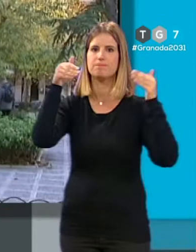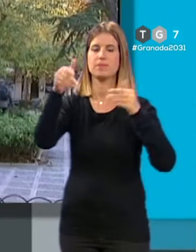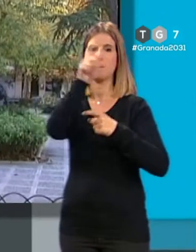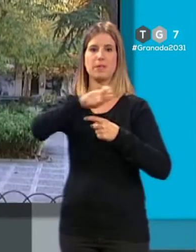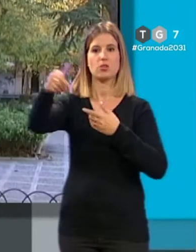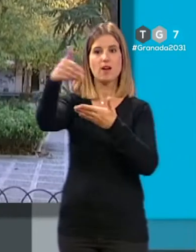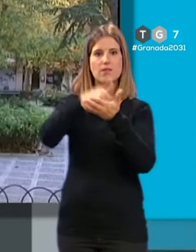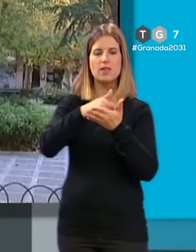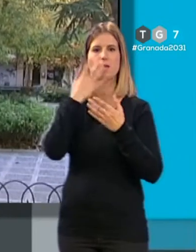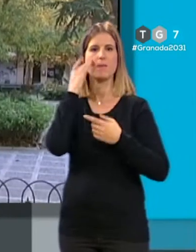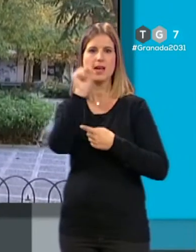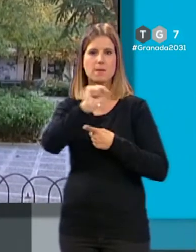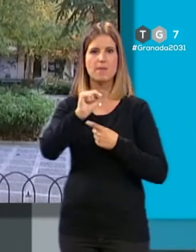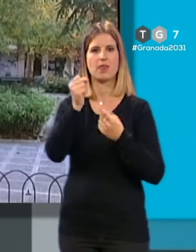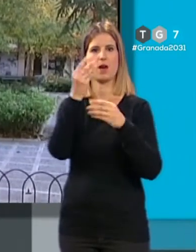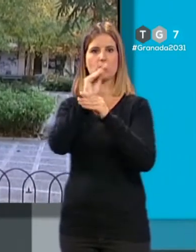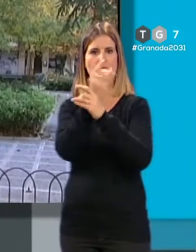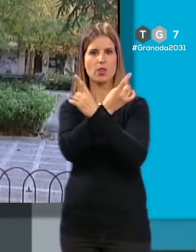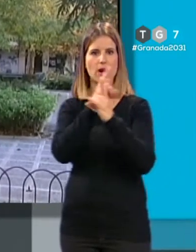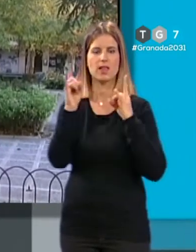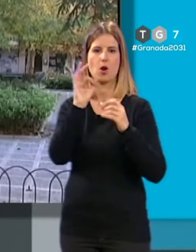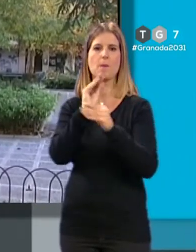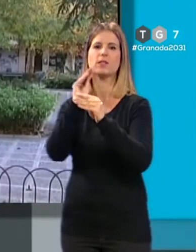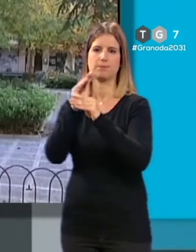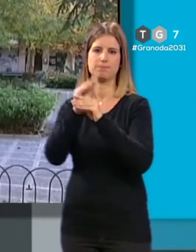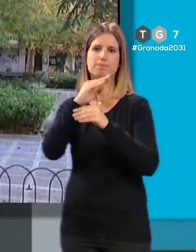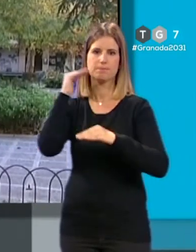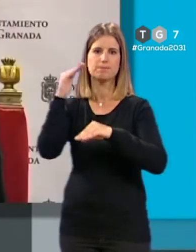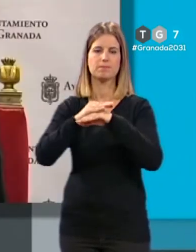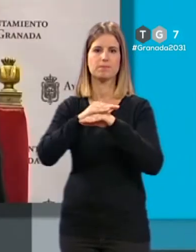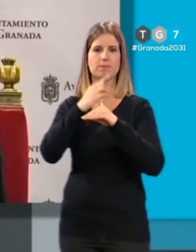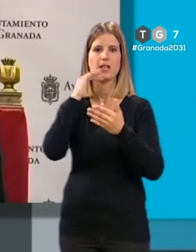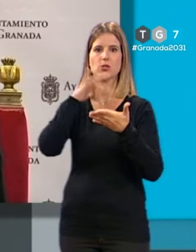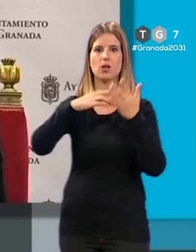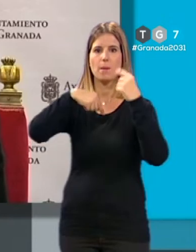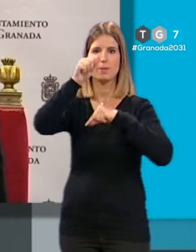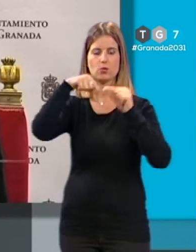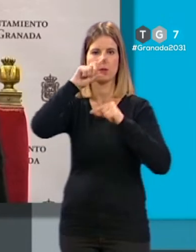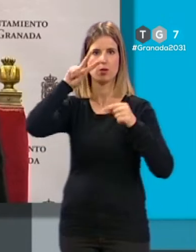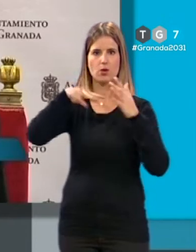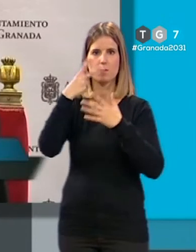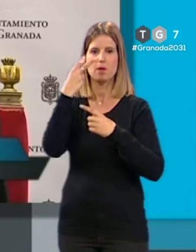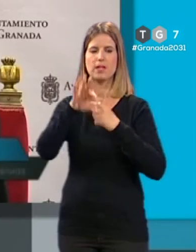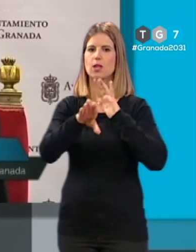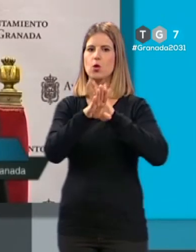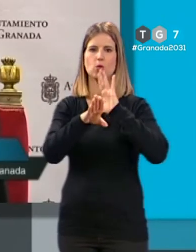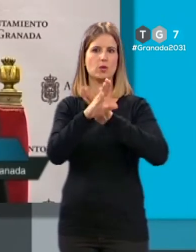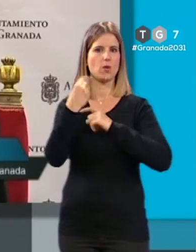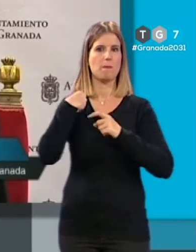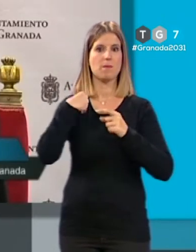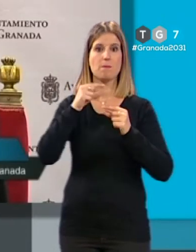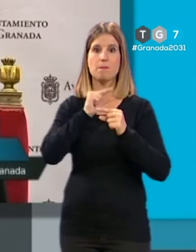en obras, limpieza, conservación de jardines o mantenimiento. Para el presupuesto del año 2020 se mantienen las mismas